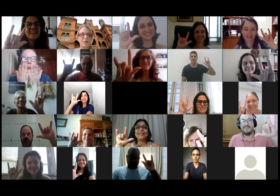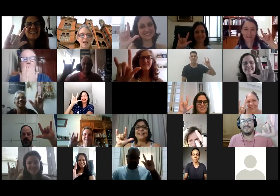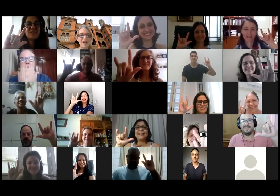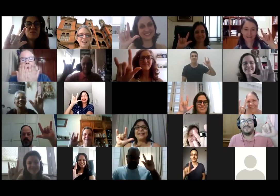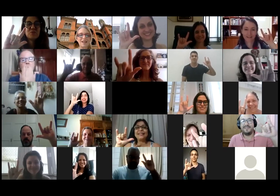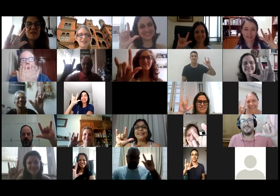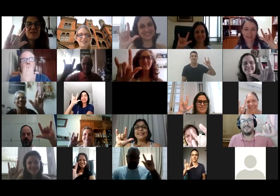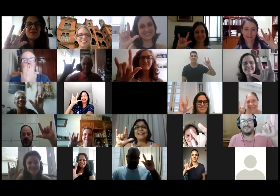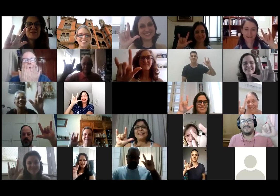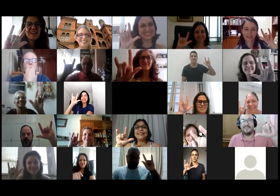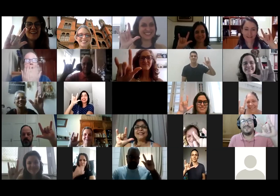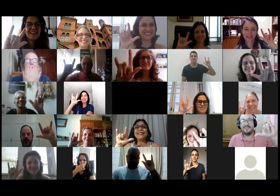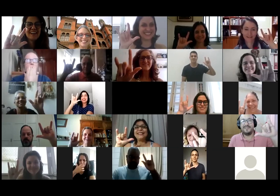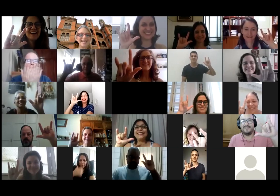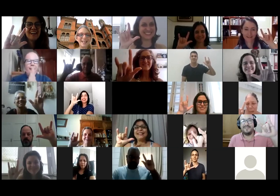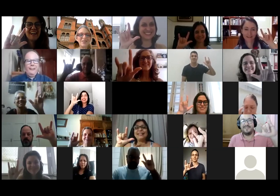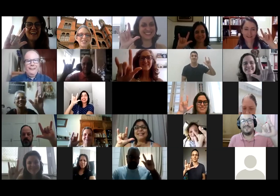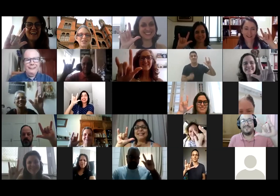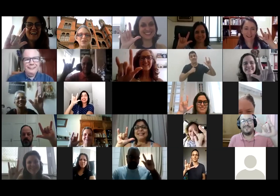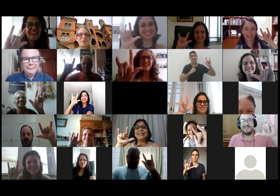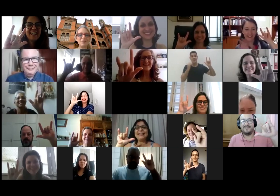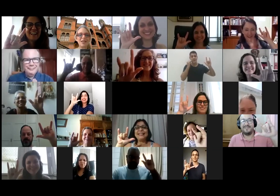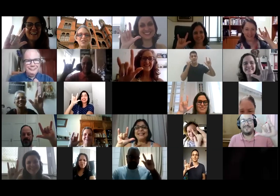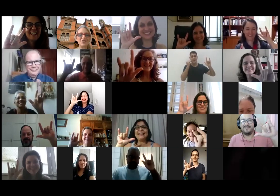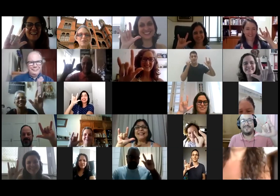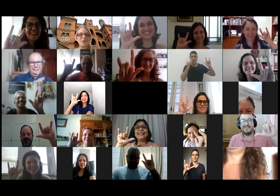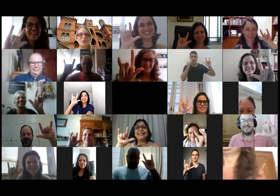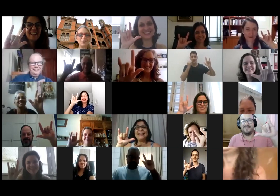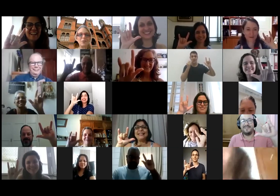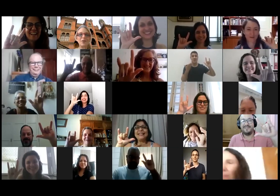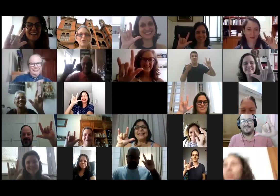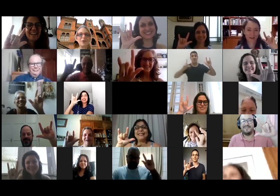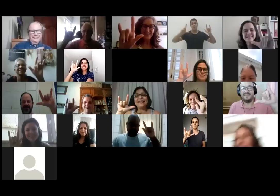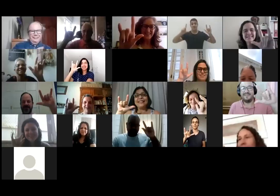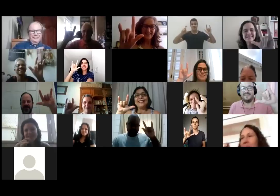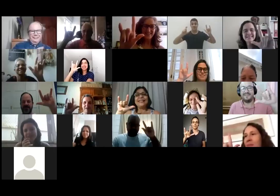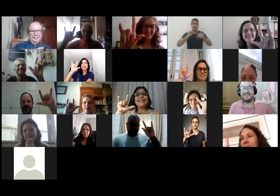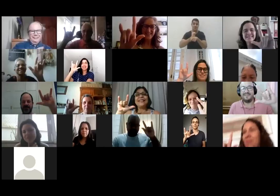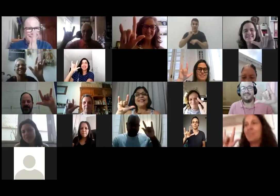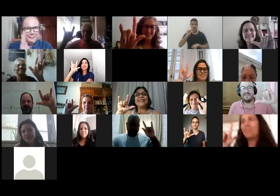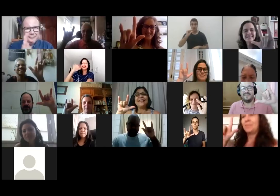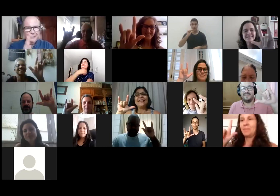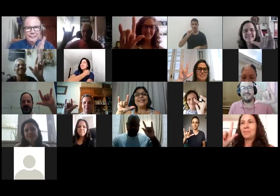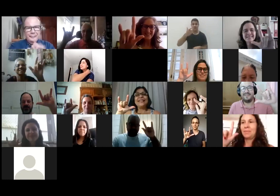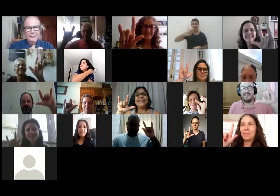Ai, ganhamos beijos, olha. Agora a segunda página, só mais um minuto, por favor, minha gente.